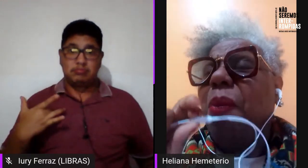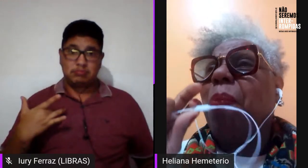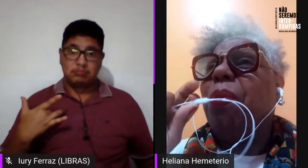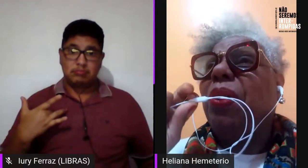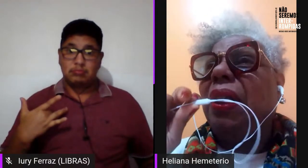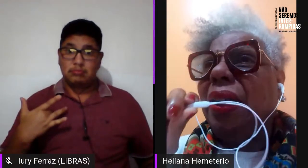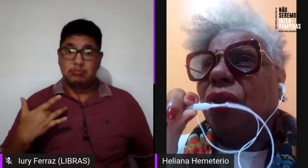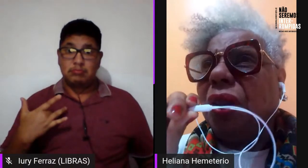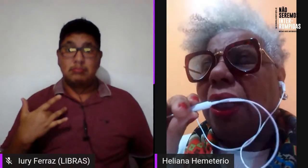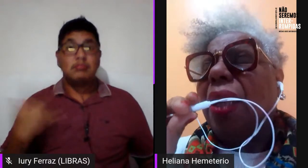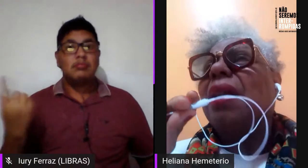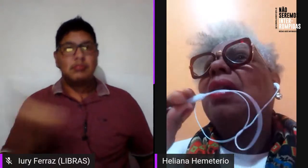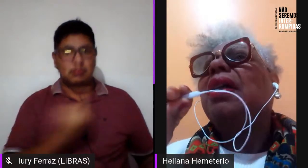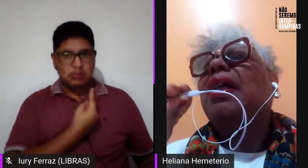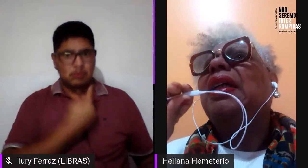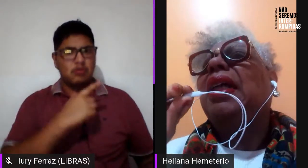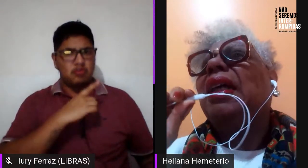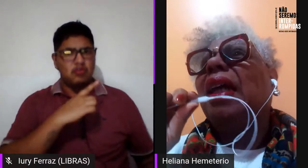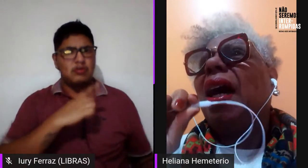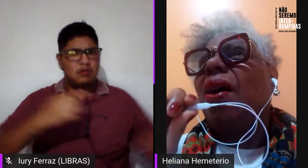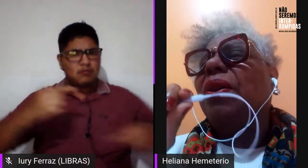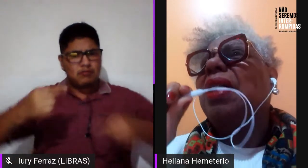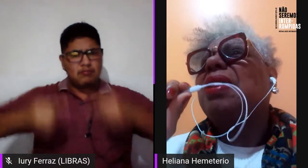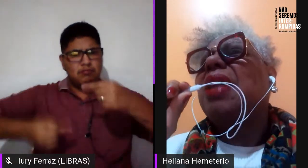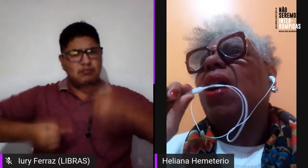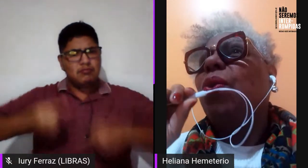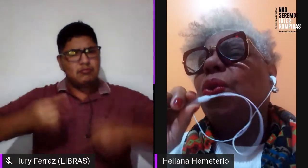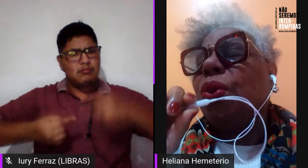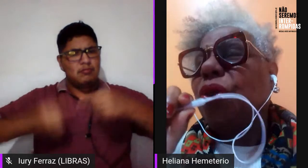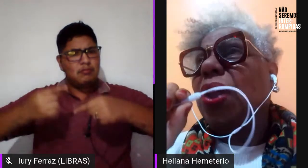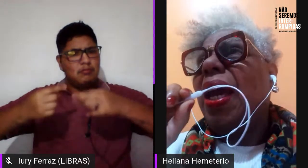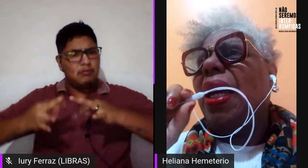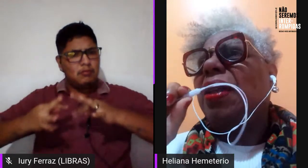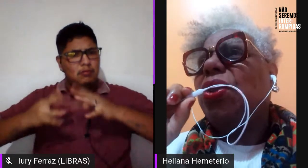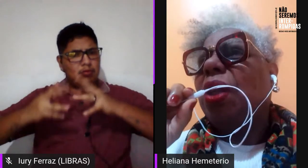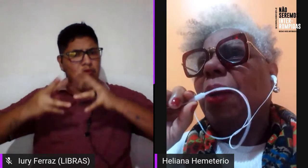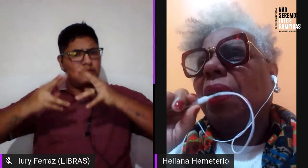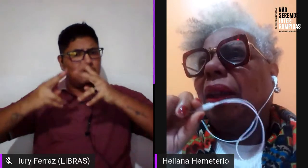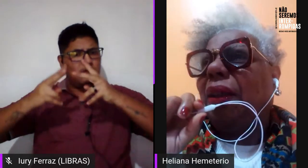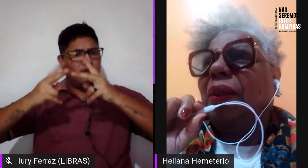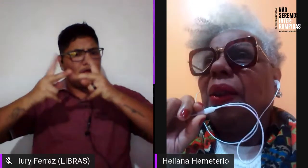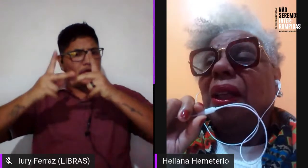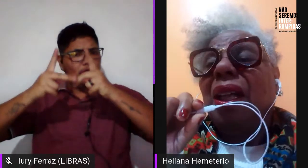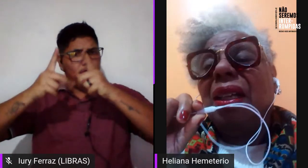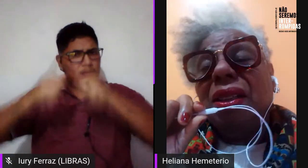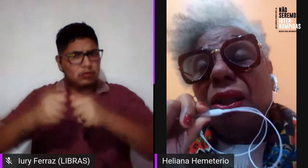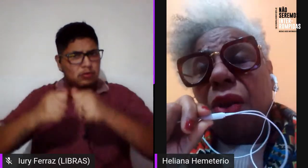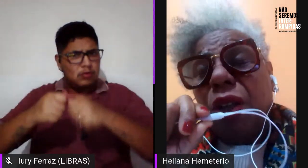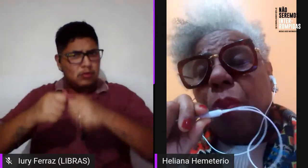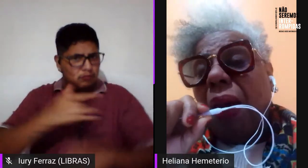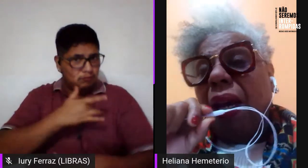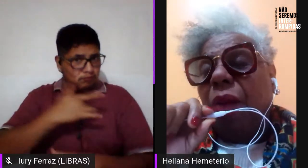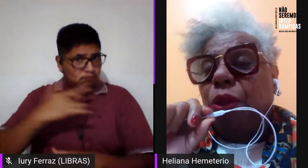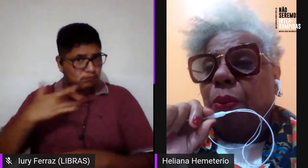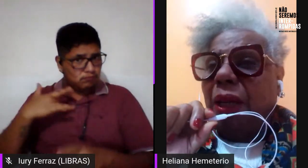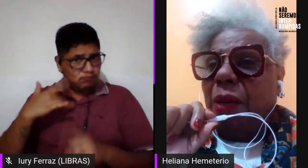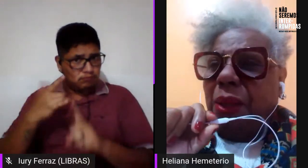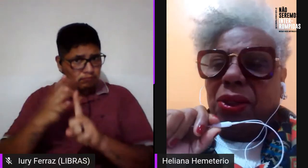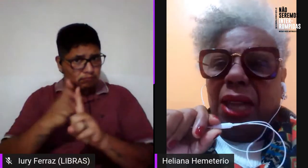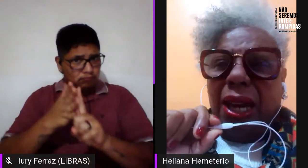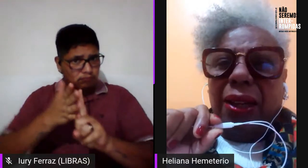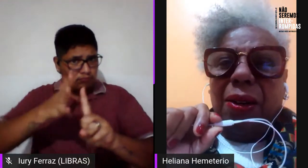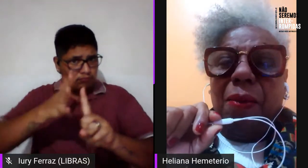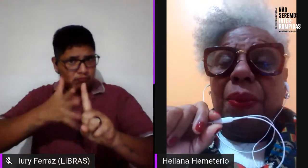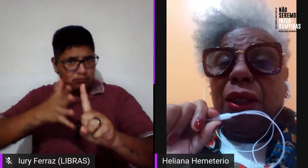temos uma política integral da saúde LGBT, se nós pararmos